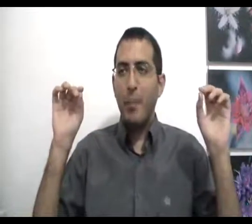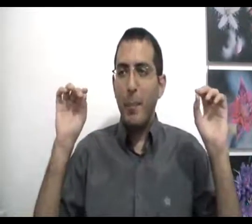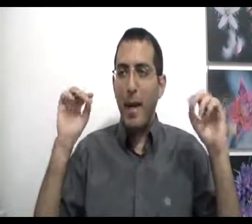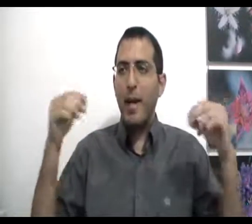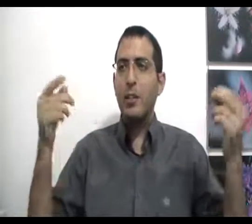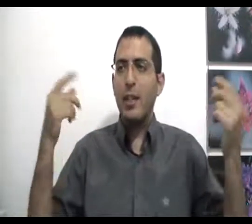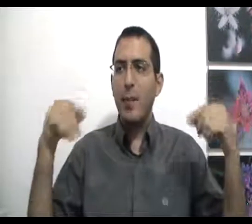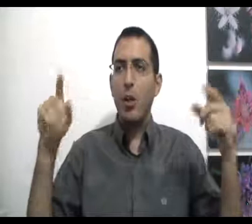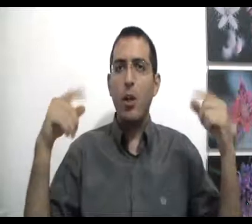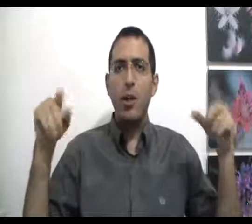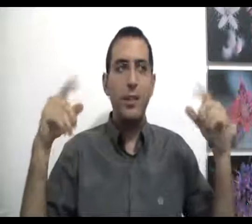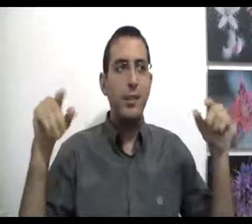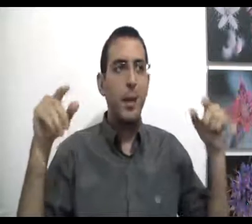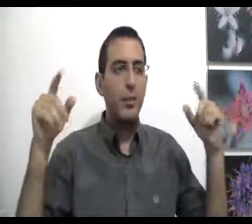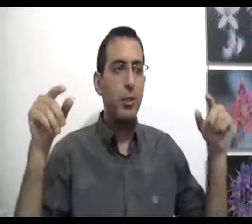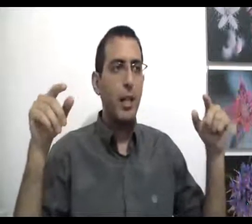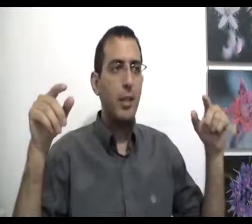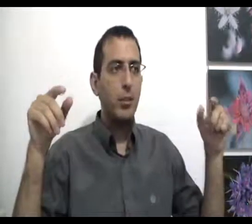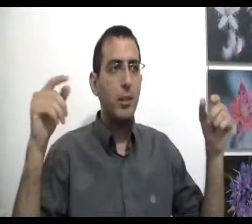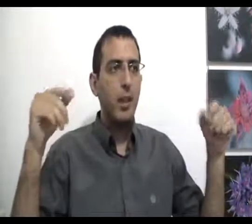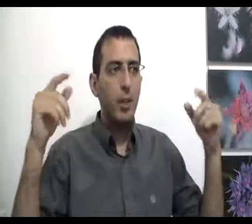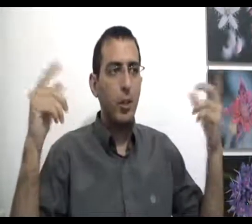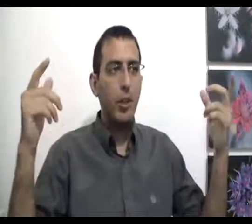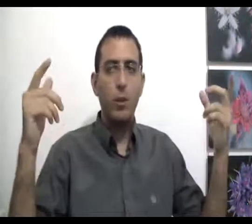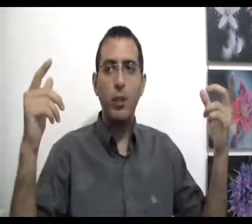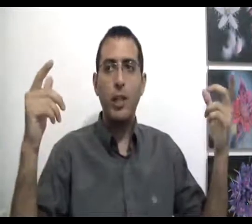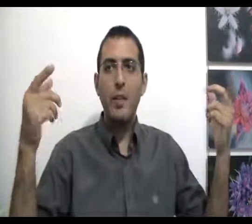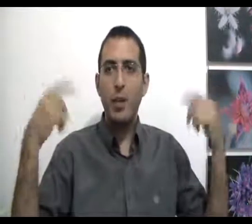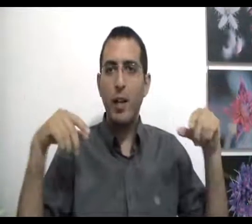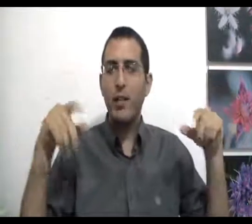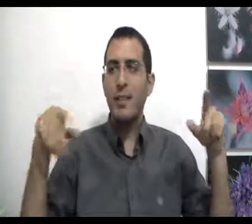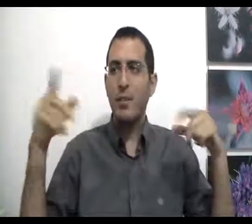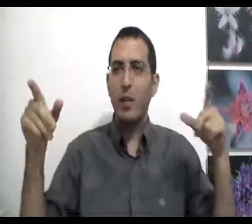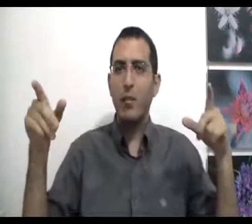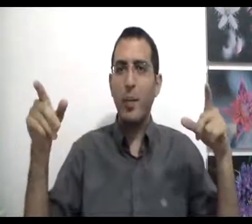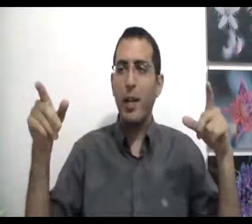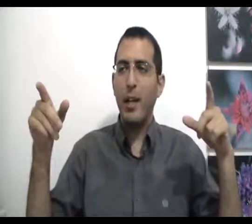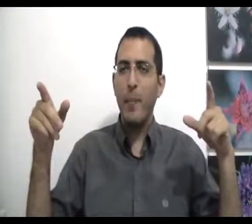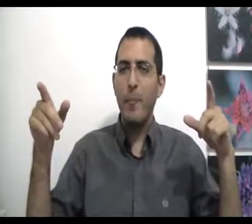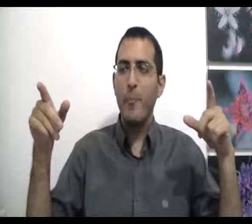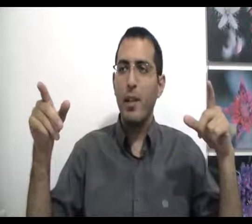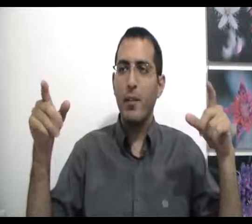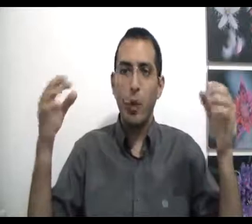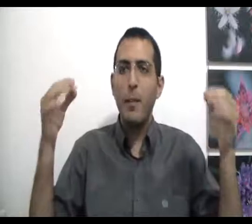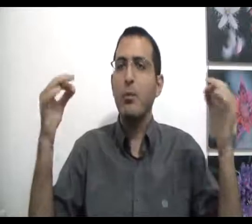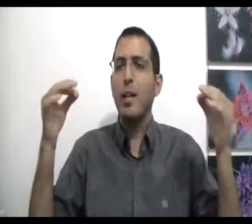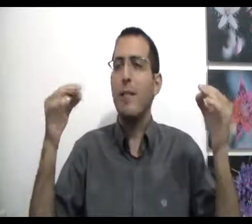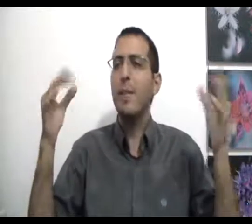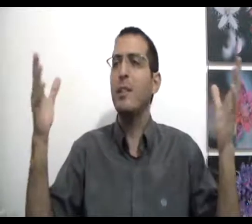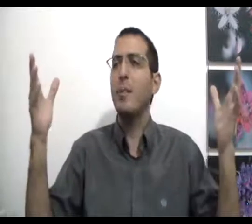במאחר שהאדם לא יכול לתת סיבה רציונלית או סיבה לוגית כלשהי למה הוא אוהב רק את עצמו ולא על דברים אחרים והוא לא באמת יצוגה יבין למה זה באמת